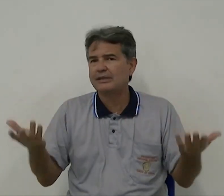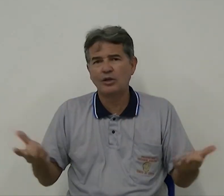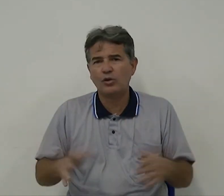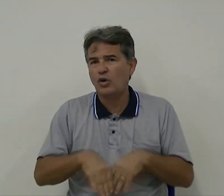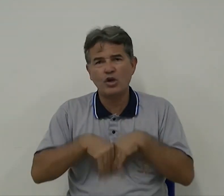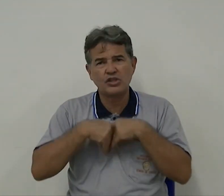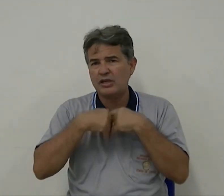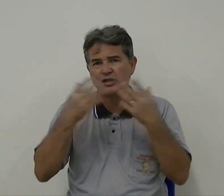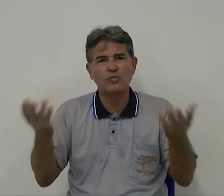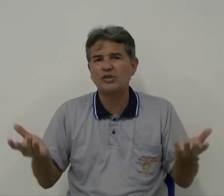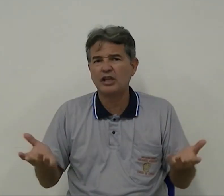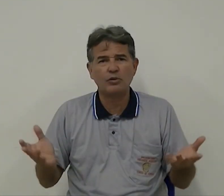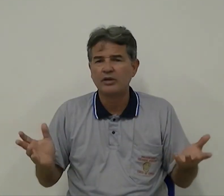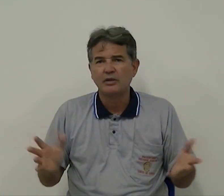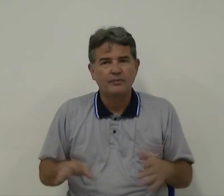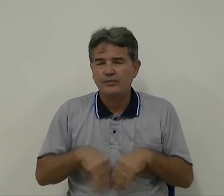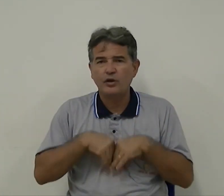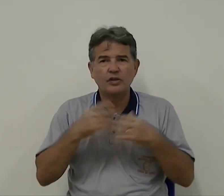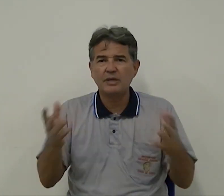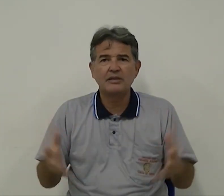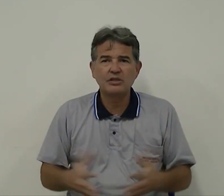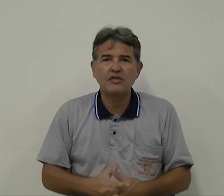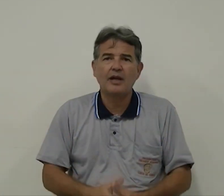ideológica, isso é um modelo totalmente desviado.